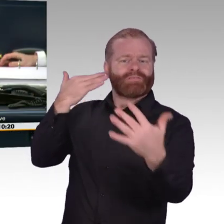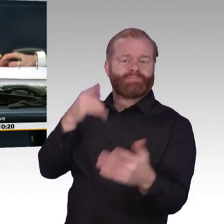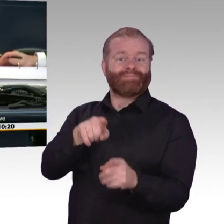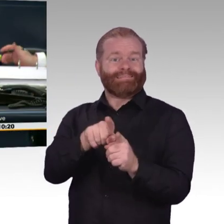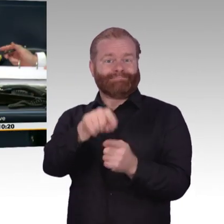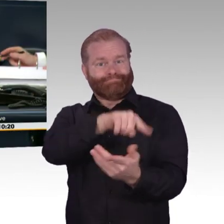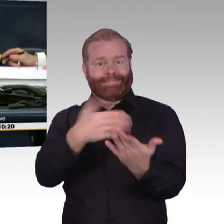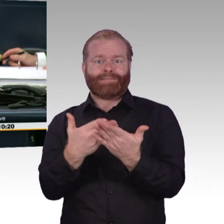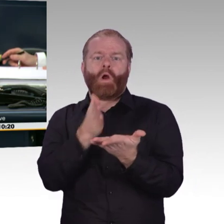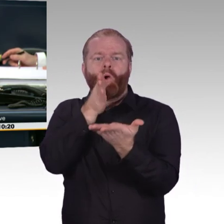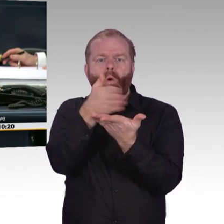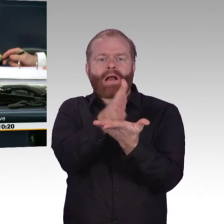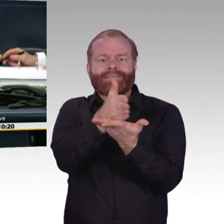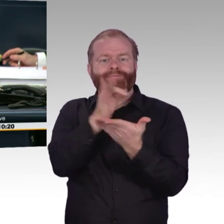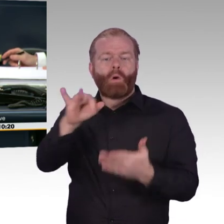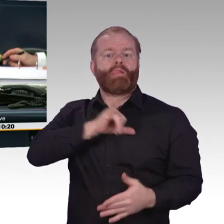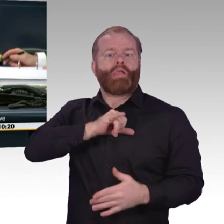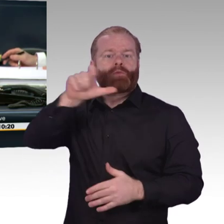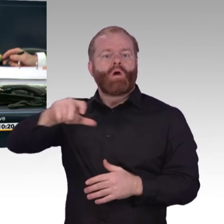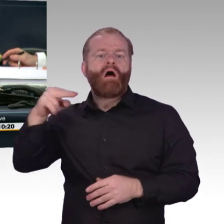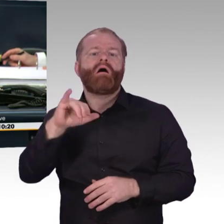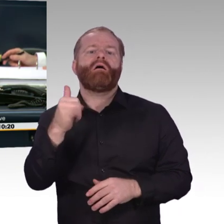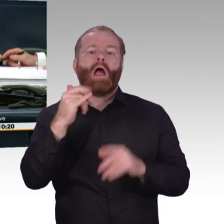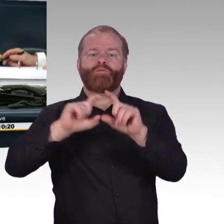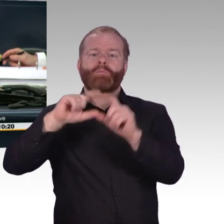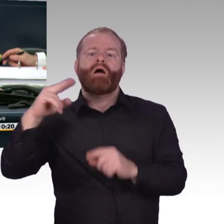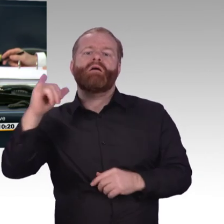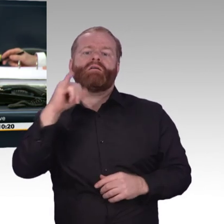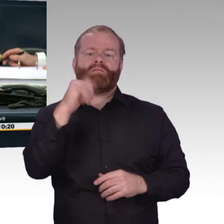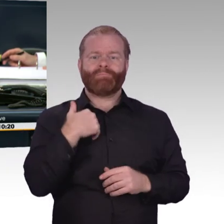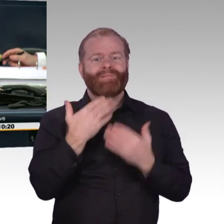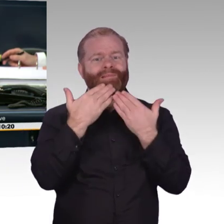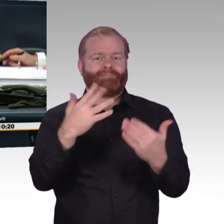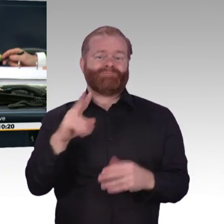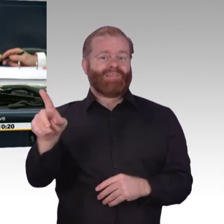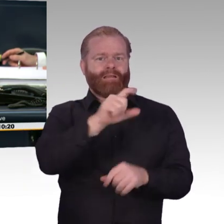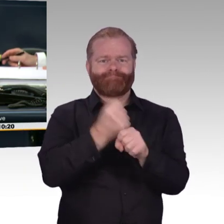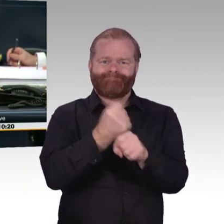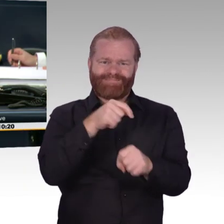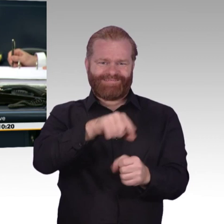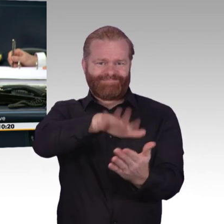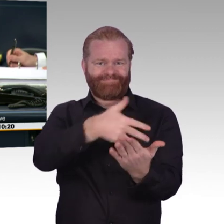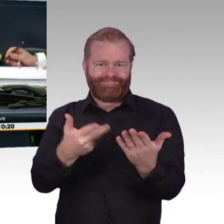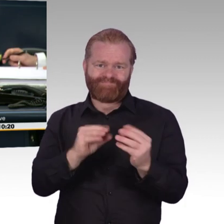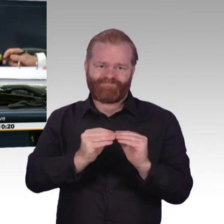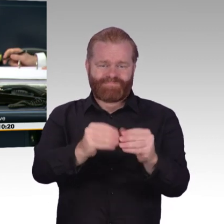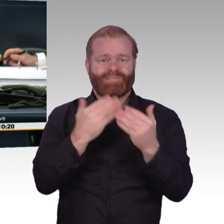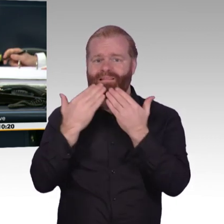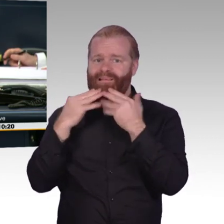Interfraktionell wird die Überweisung der Vorlage auf der Drucksache 5810 an die in der Tagesordnung aufgeführten Ausschüsse vorgeschlagen.